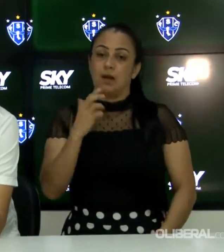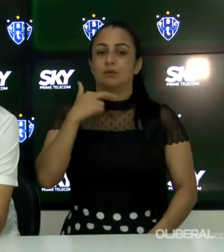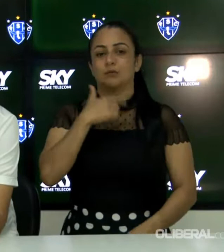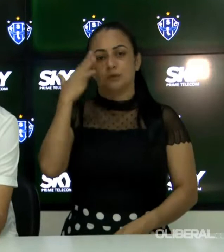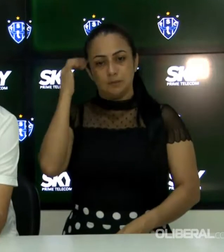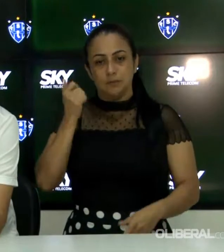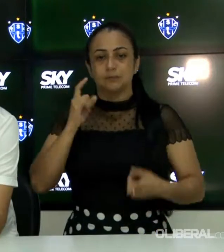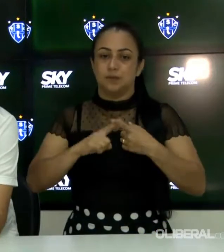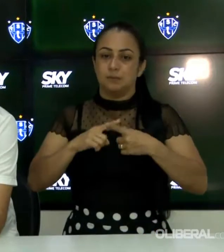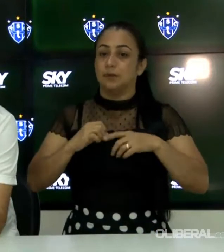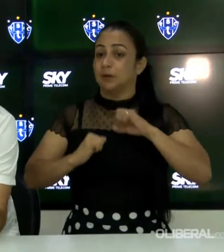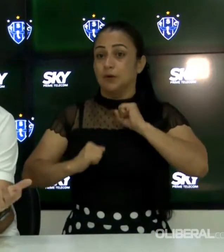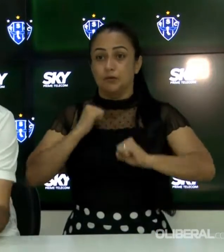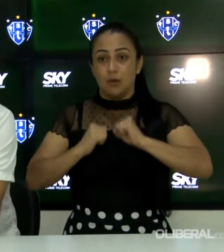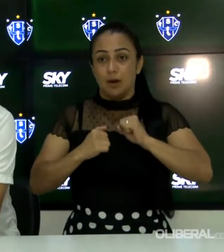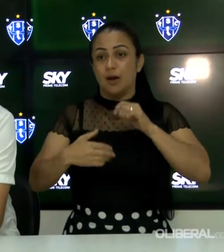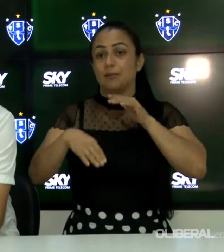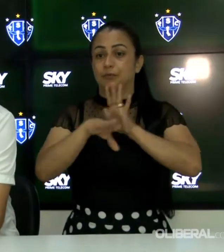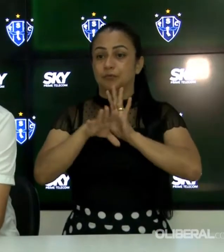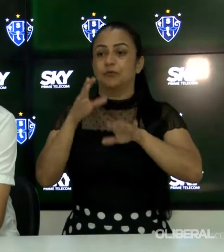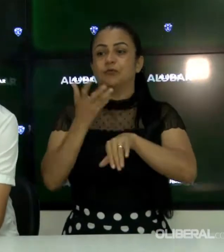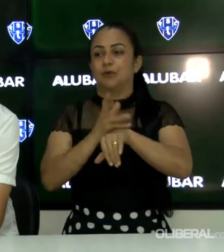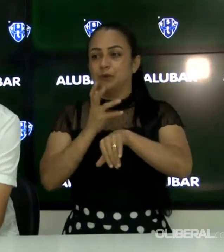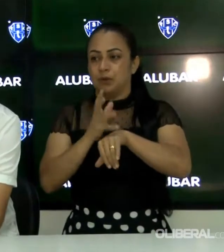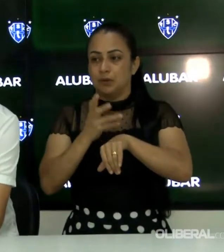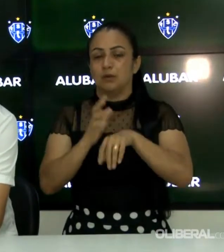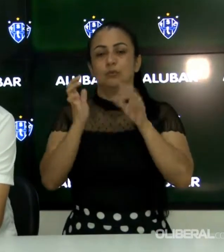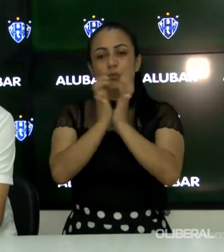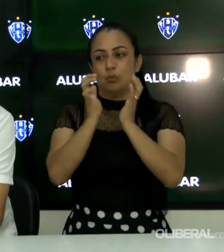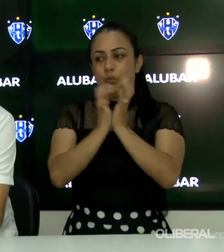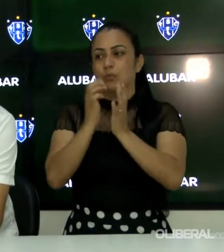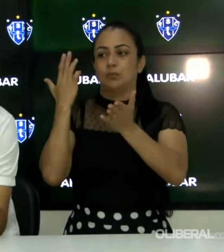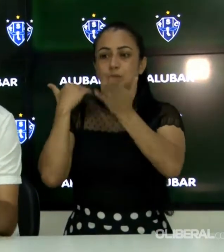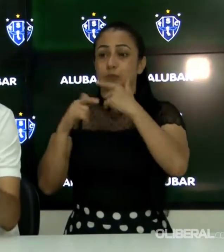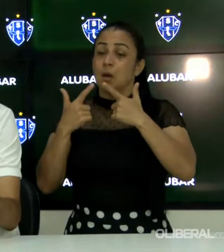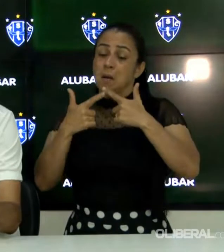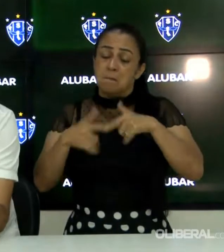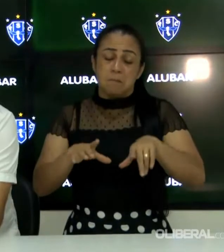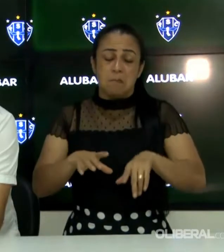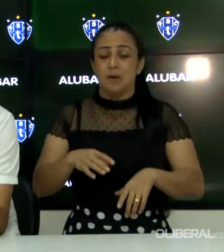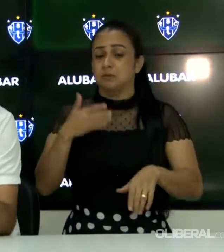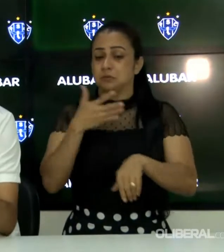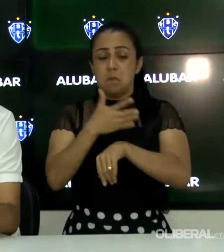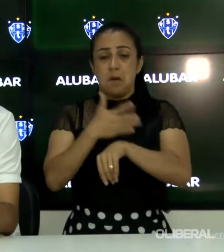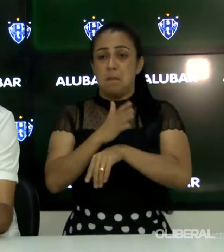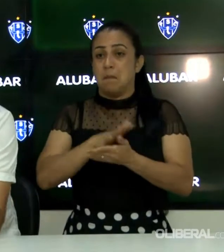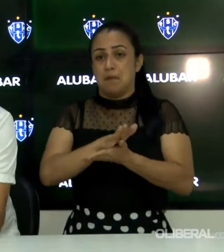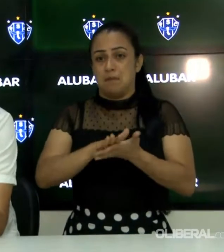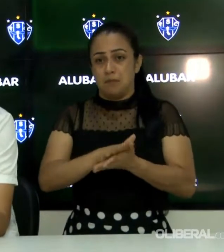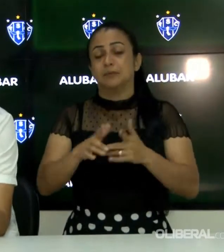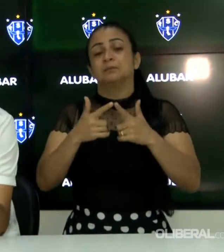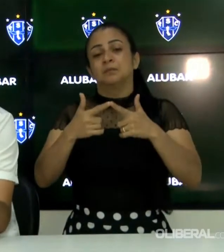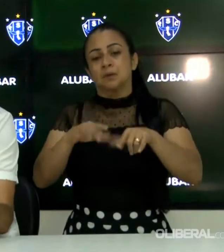a questão do ritmo de jogo, são jogadores que vinham treinando nos seus clubes anteriores, mas estavam um bom tempo sem jogar. É aquilo que a gente